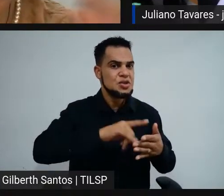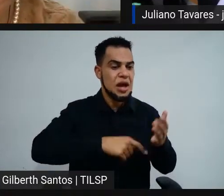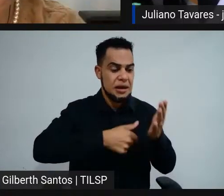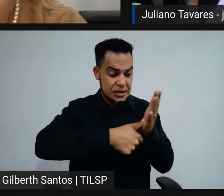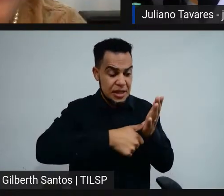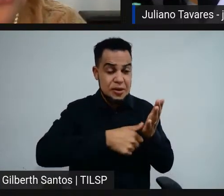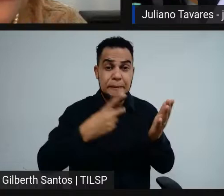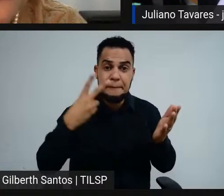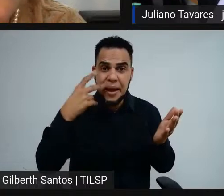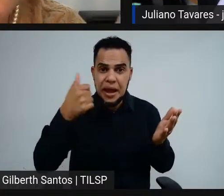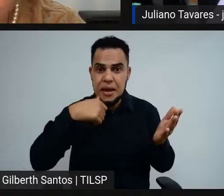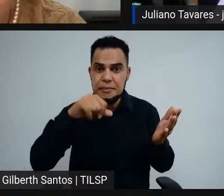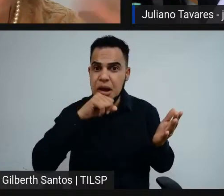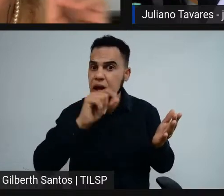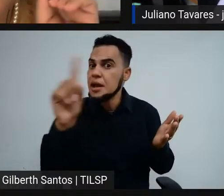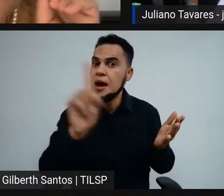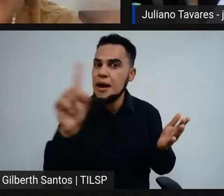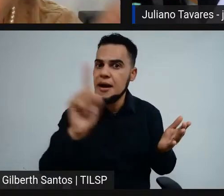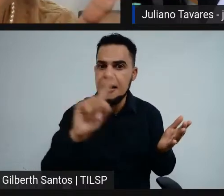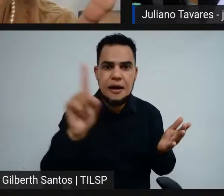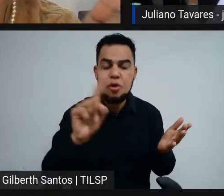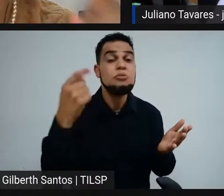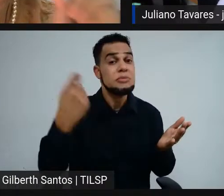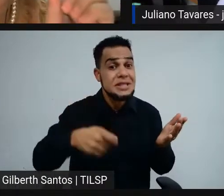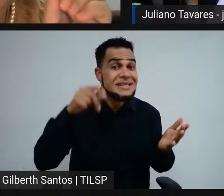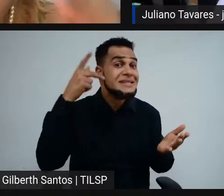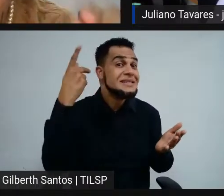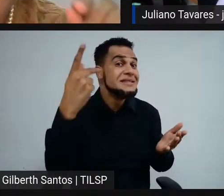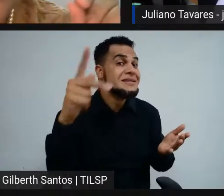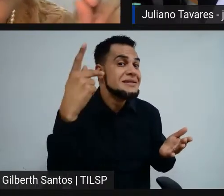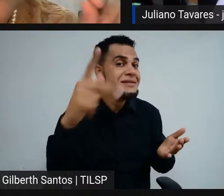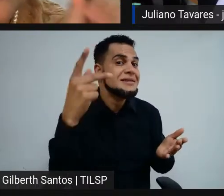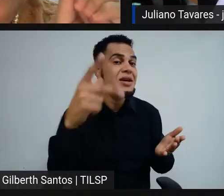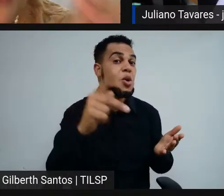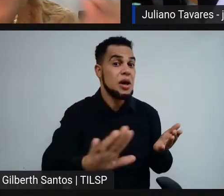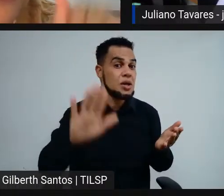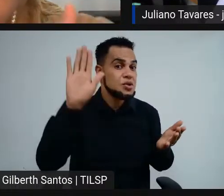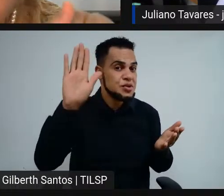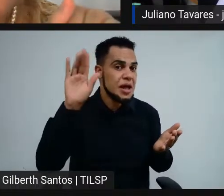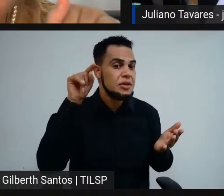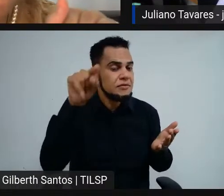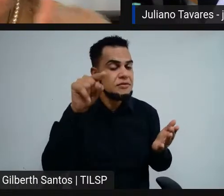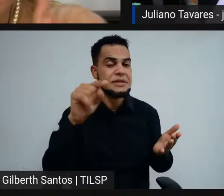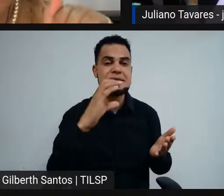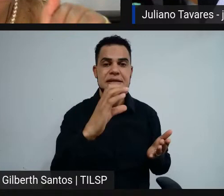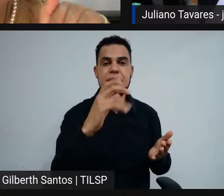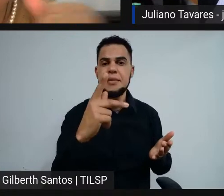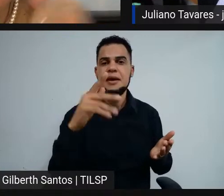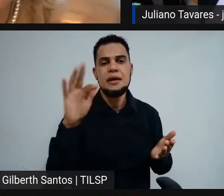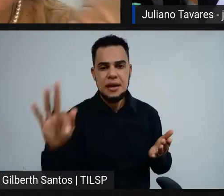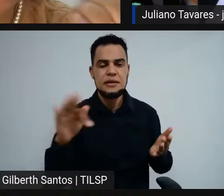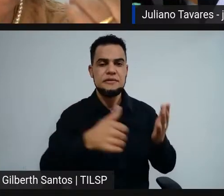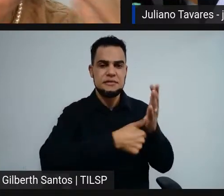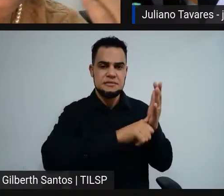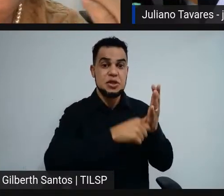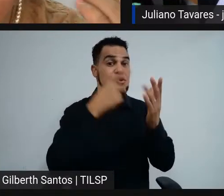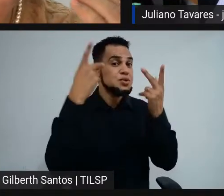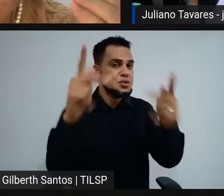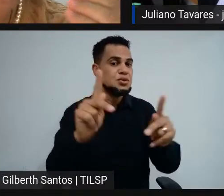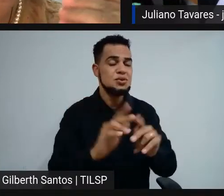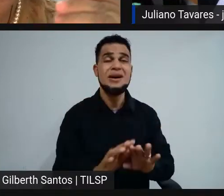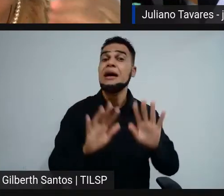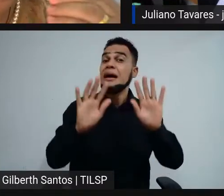nem número de CPF de outros. É o seu número, é o número do candidato. CPF e identidade. Agora, se você for um